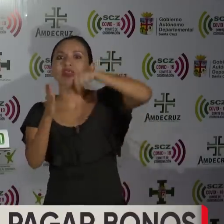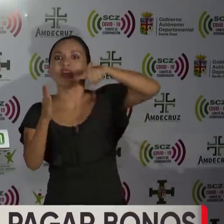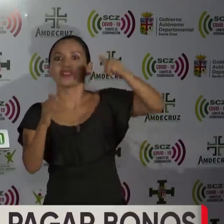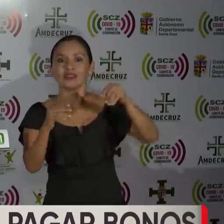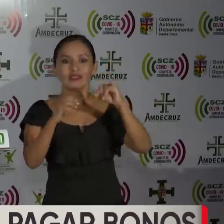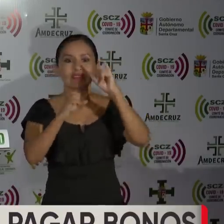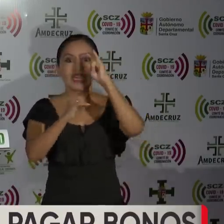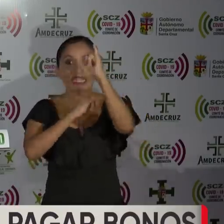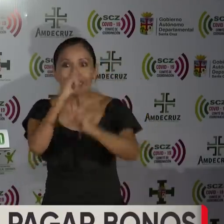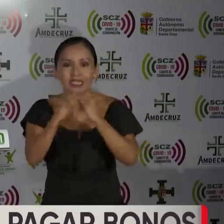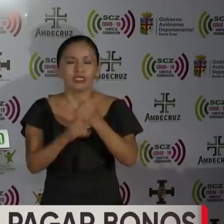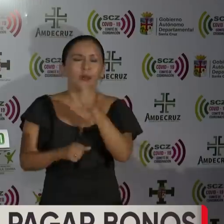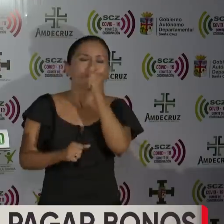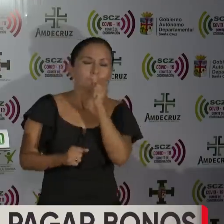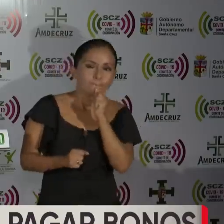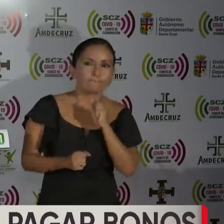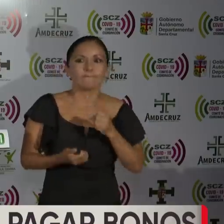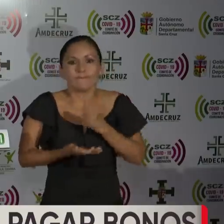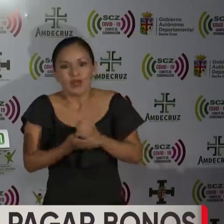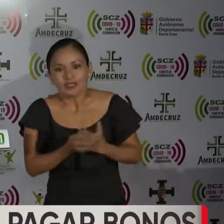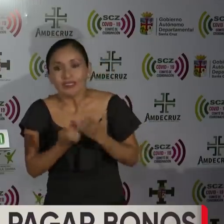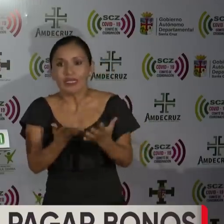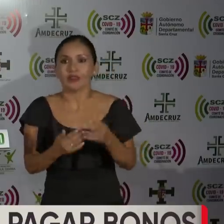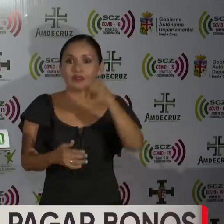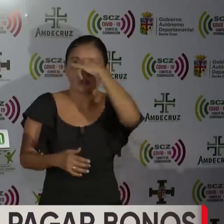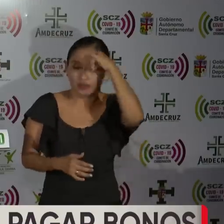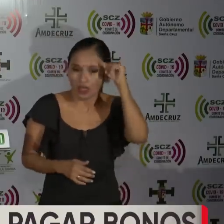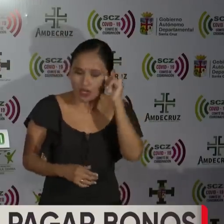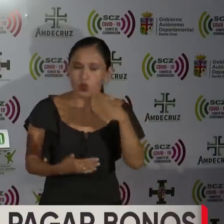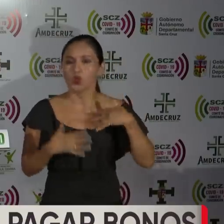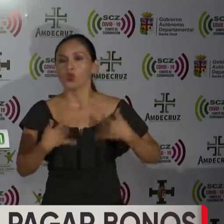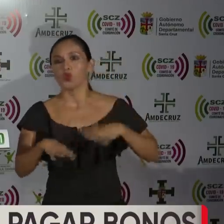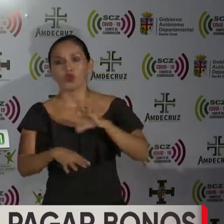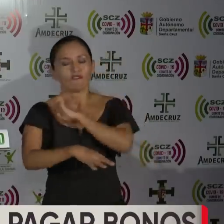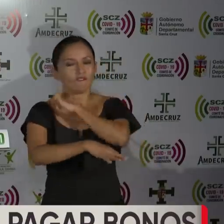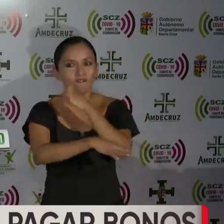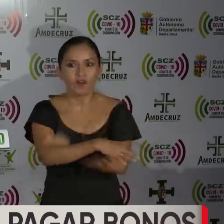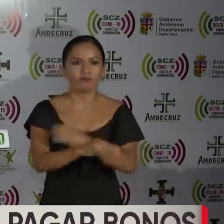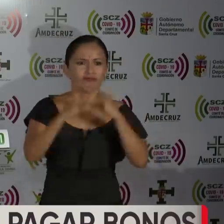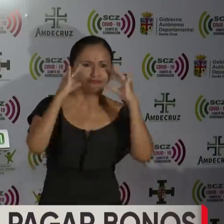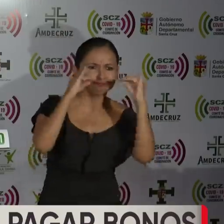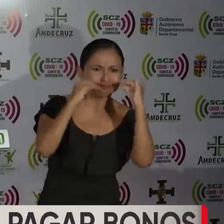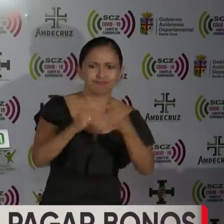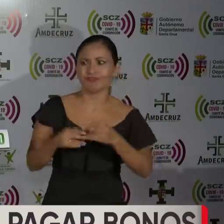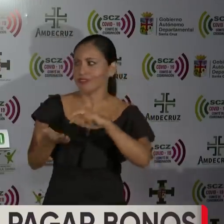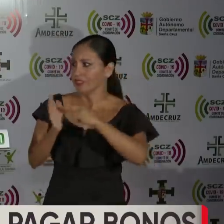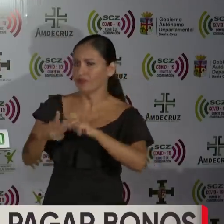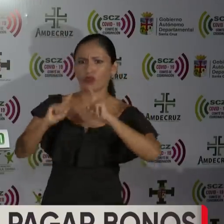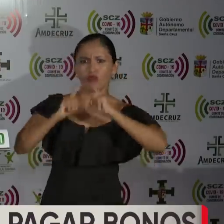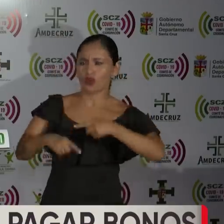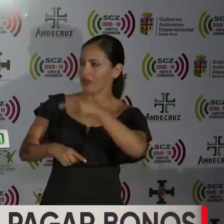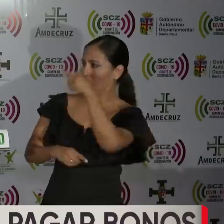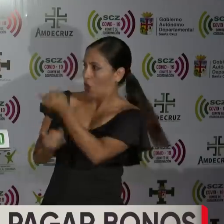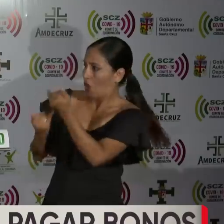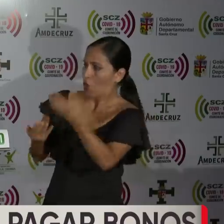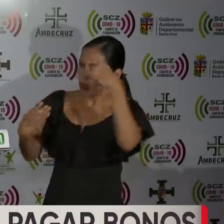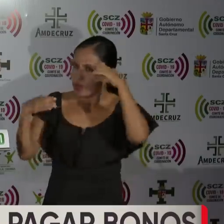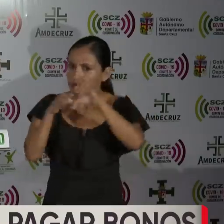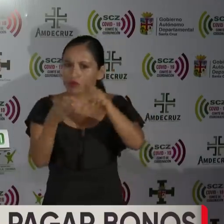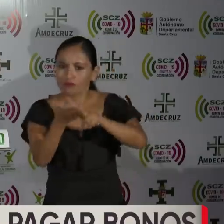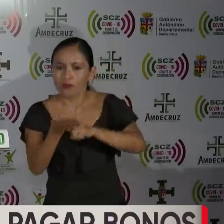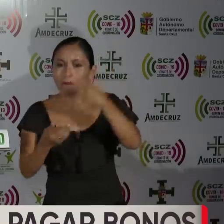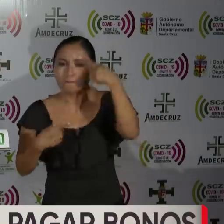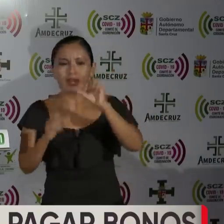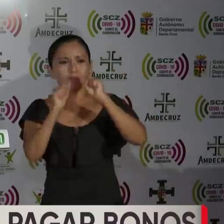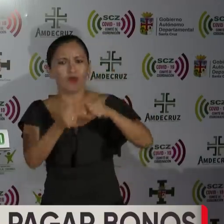y ese sacrificio la Presidenta también hace un esfuerzo e instruyó que se firme este convenio para poder